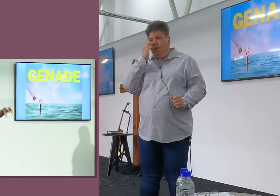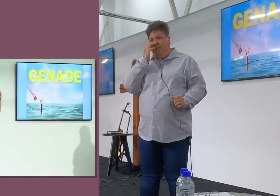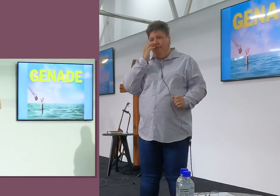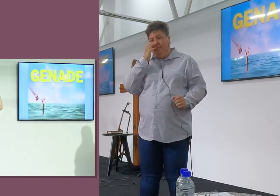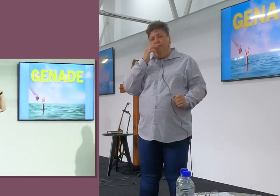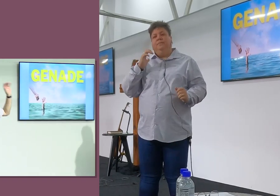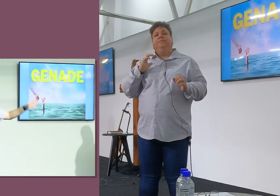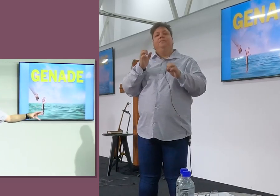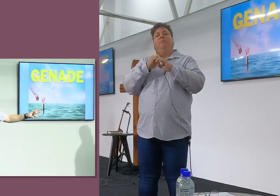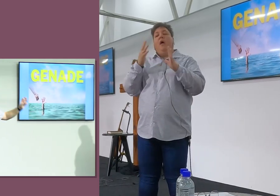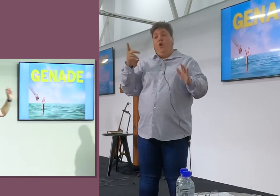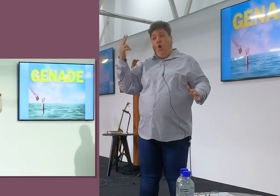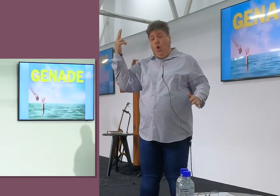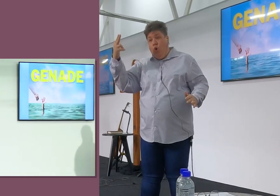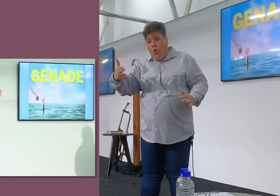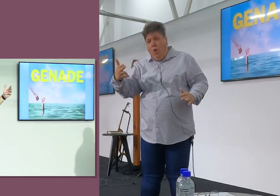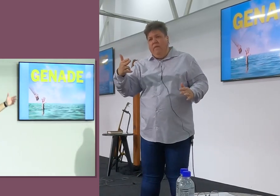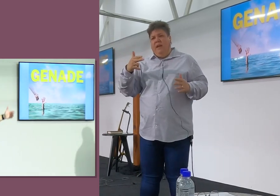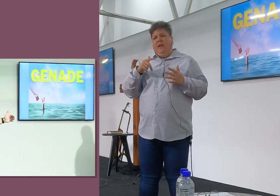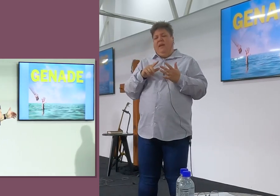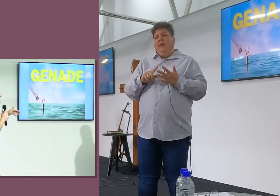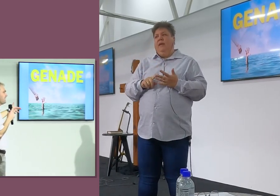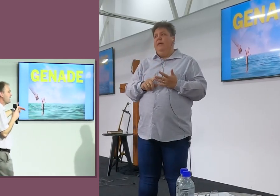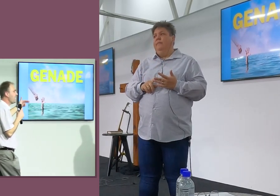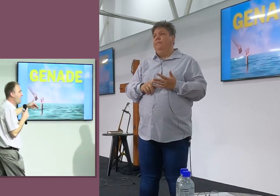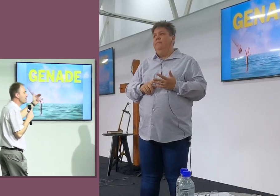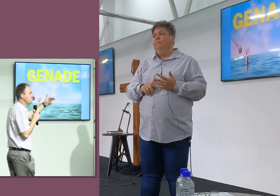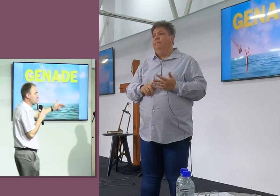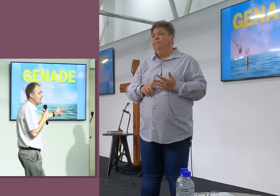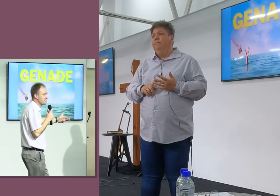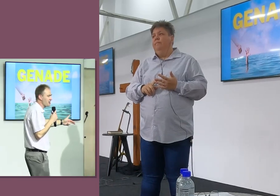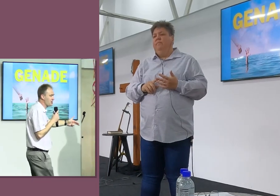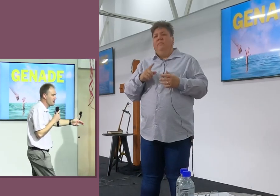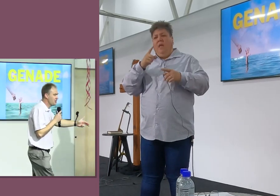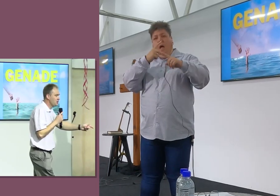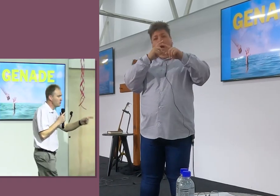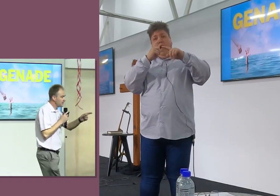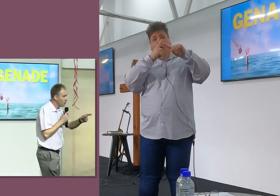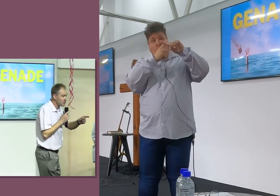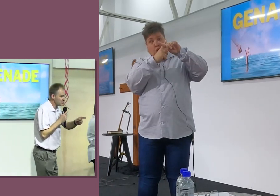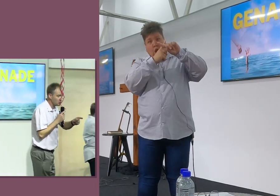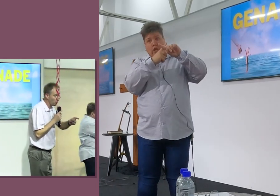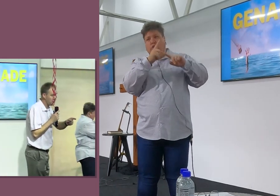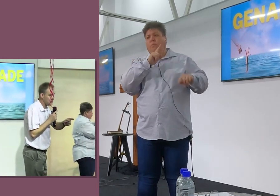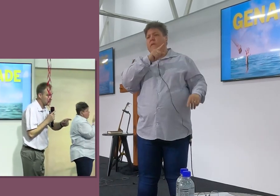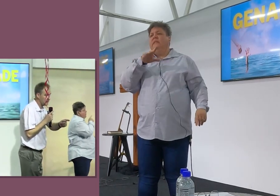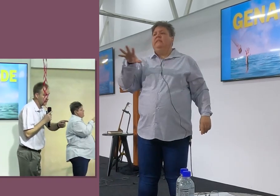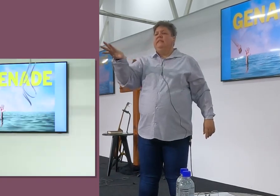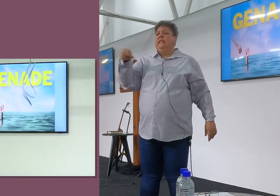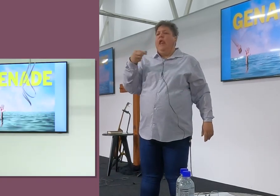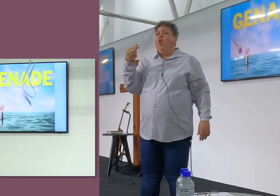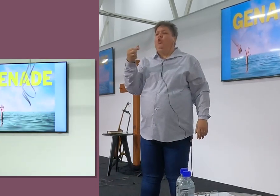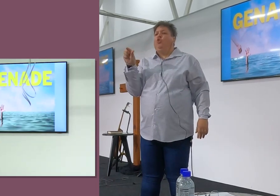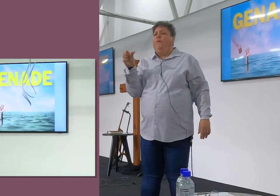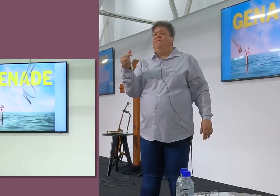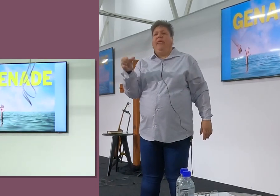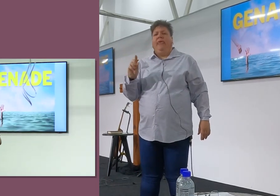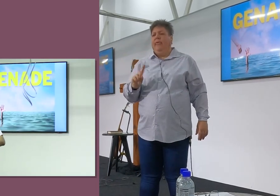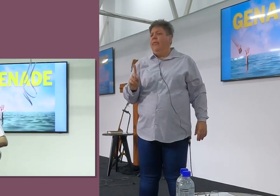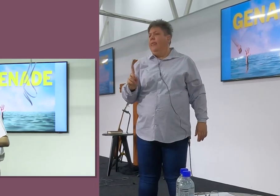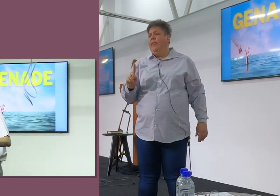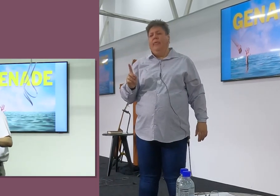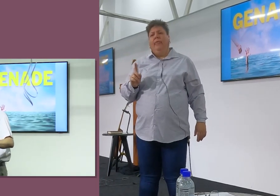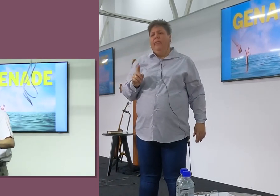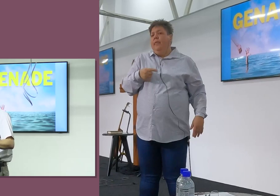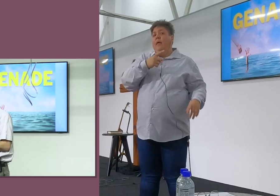het, Ons het begin met die rooverie mens, En hoor die, Hierdie ouwe het aan die kruis gehang, Nie omdat hy Wilson Toffies is stel het nie, Hierdie